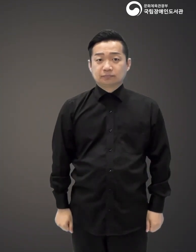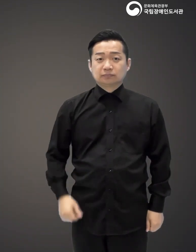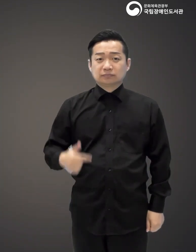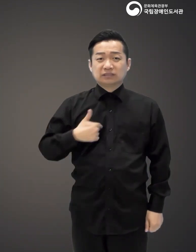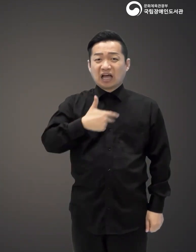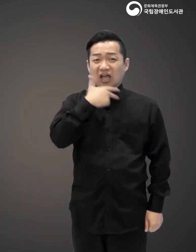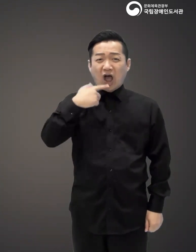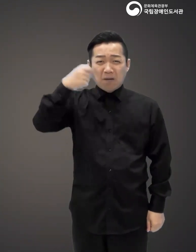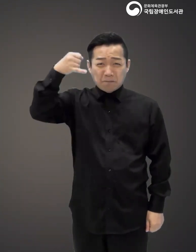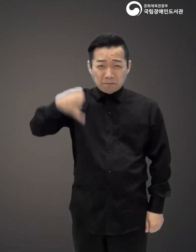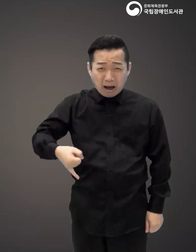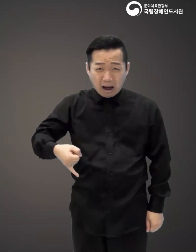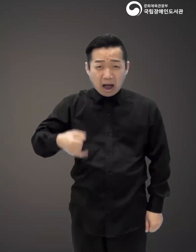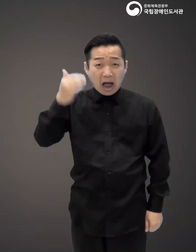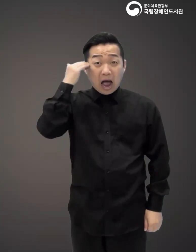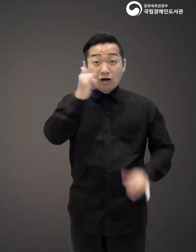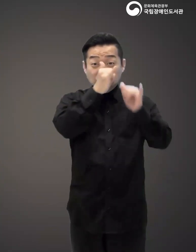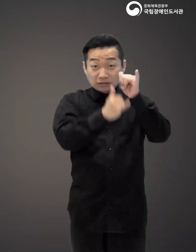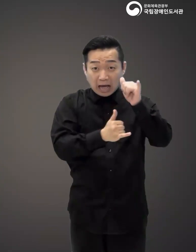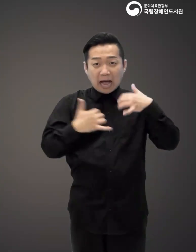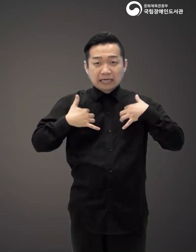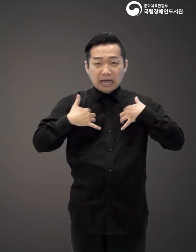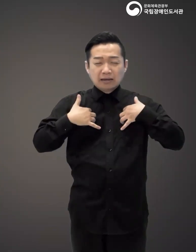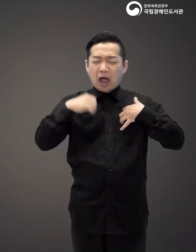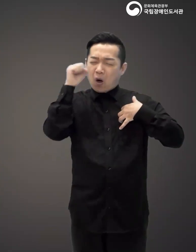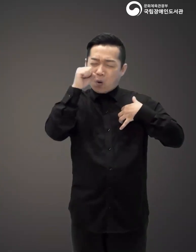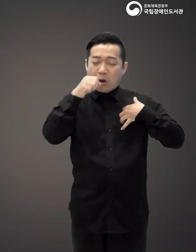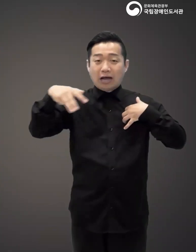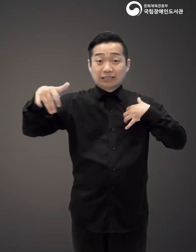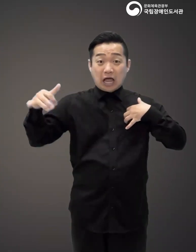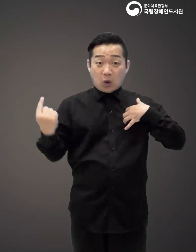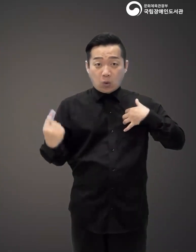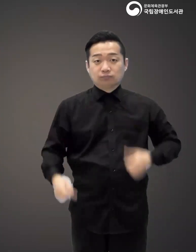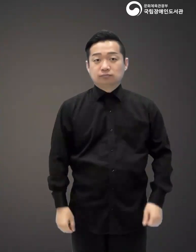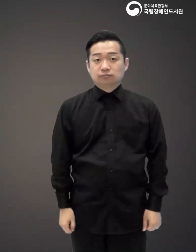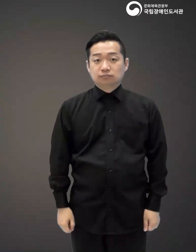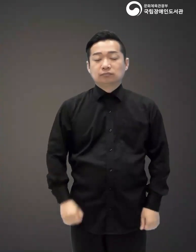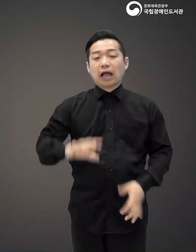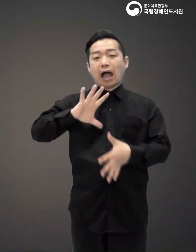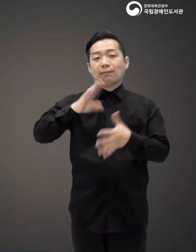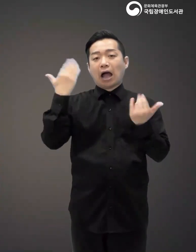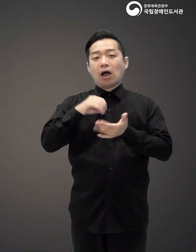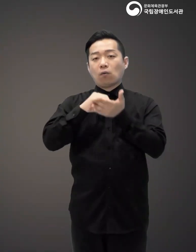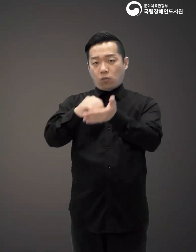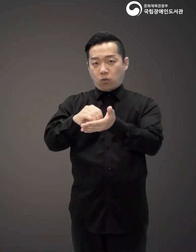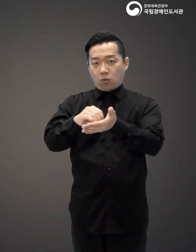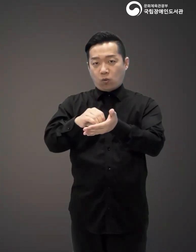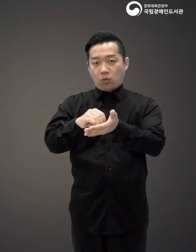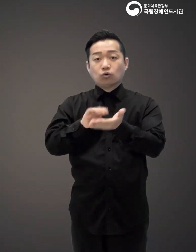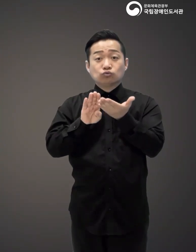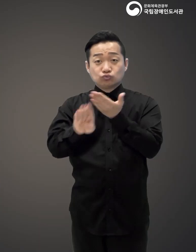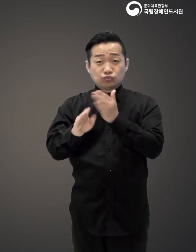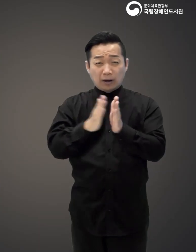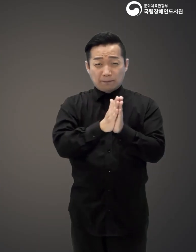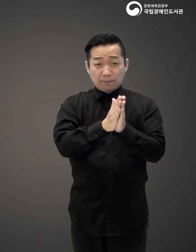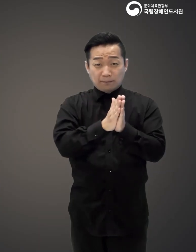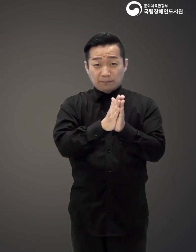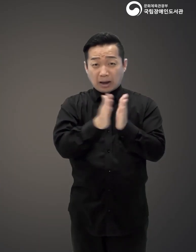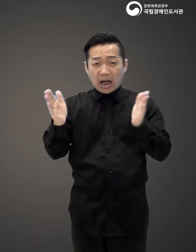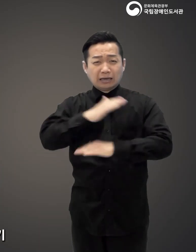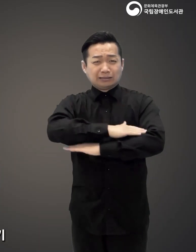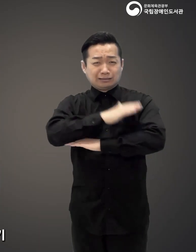쥐똥 같은 영어 실력에 한국사와 게임 덕후인 태조 그가 아메리카 학교에 가며 벌어지는 수많은 이야기들